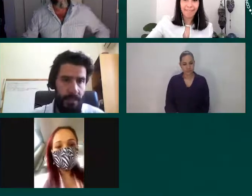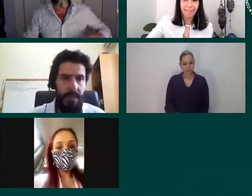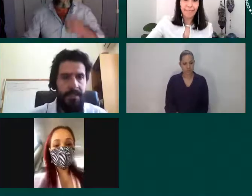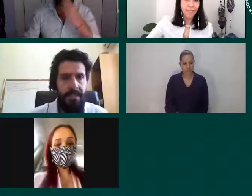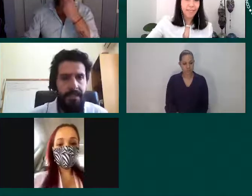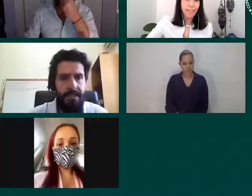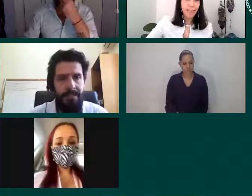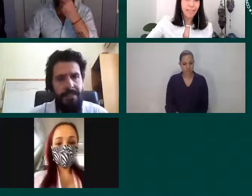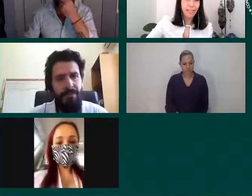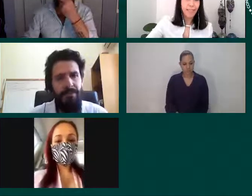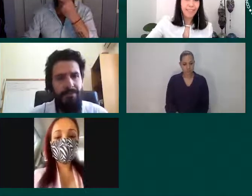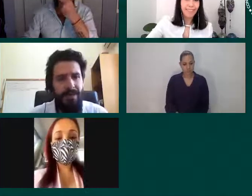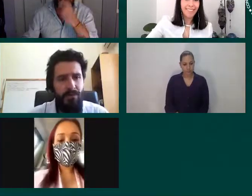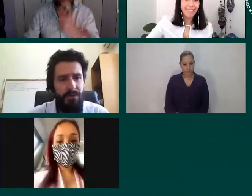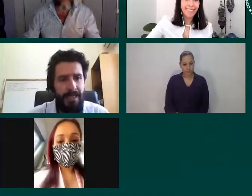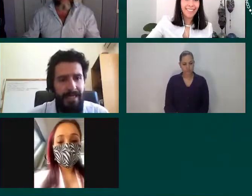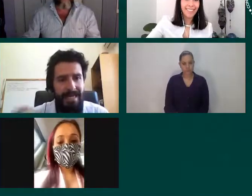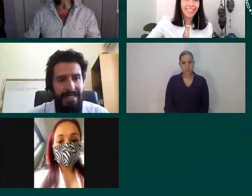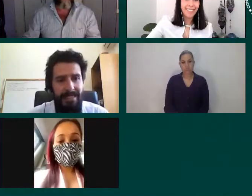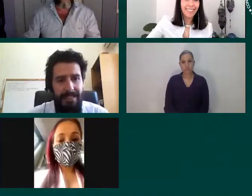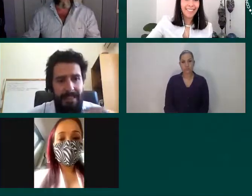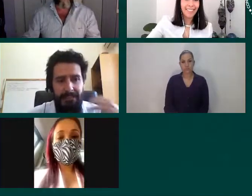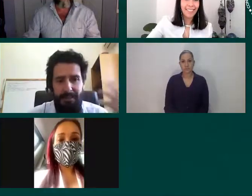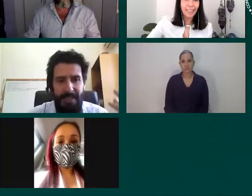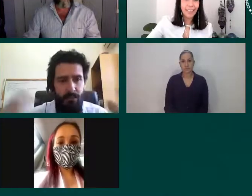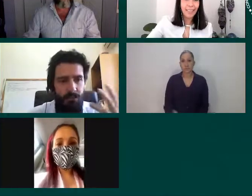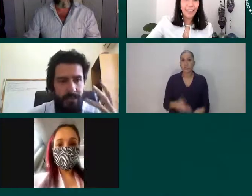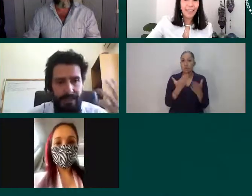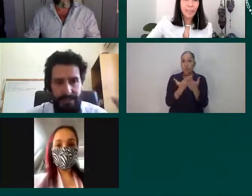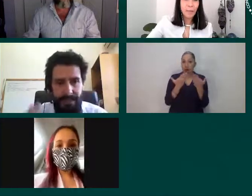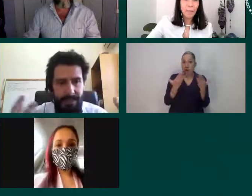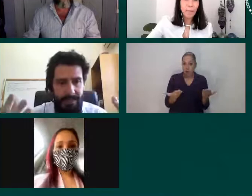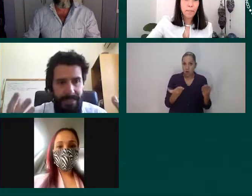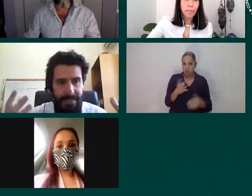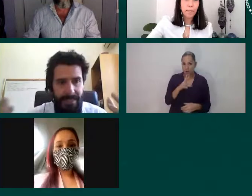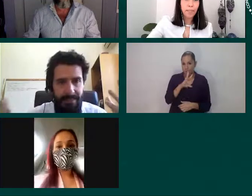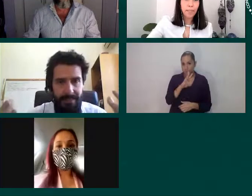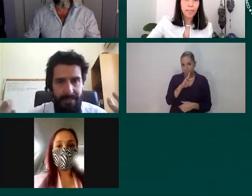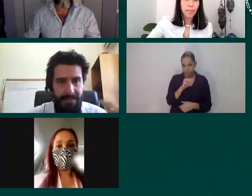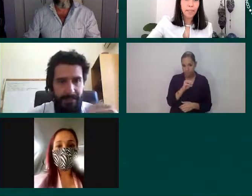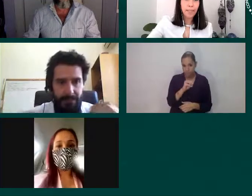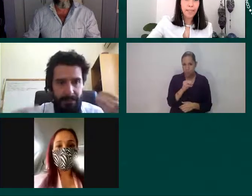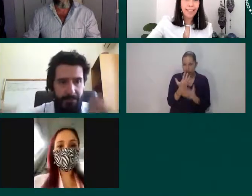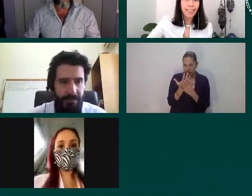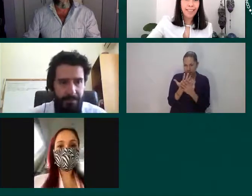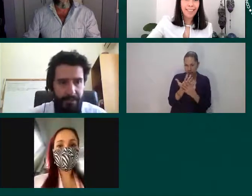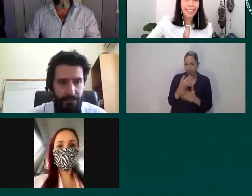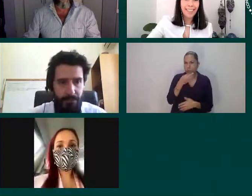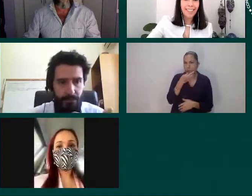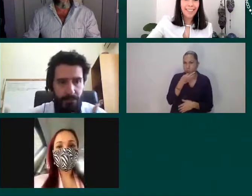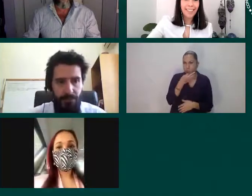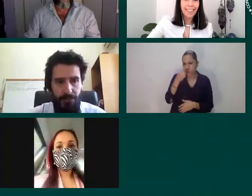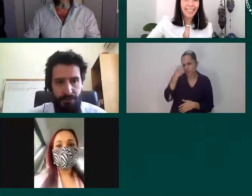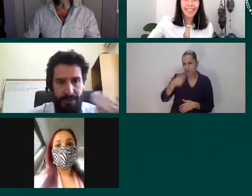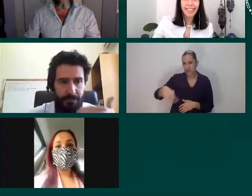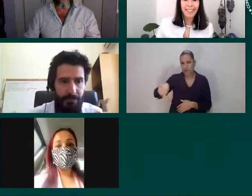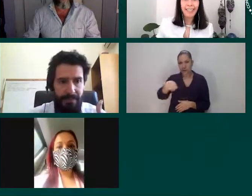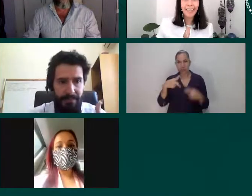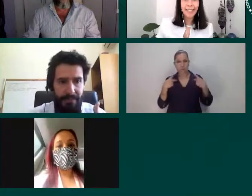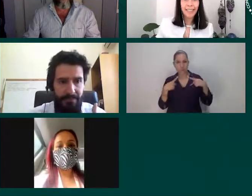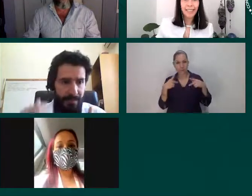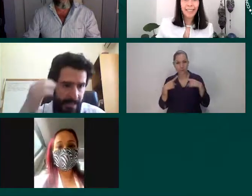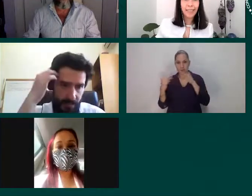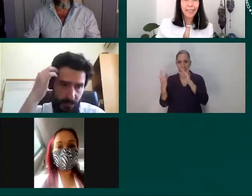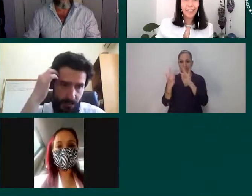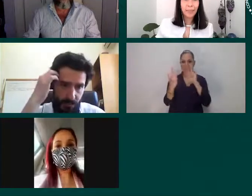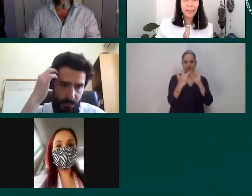algunas personas en una pregunta la las preguntas de la gente las vamos a poder ver nosotros o no las o